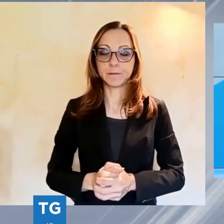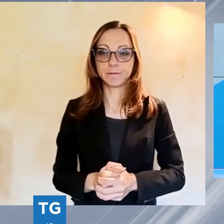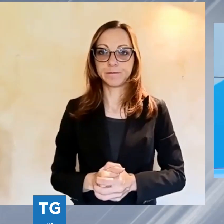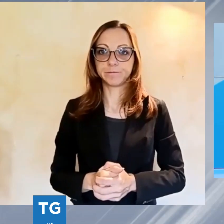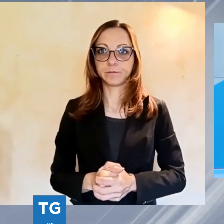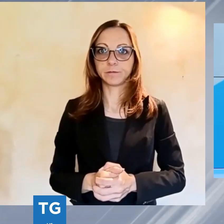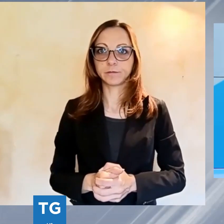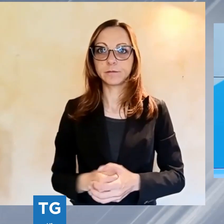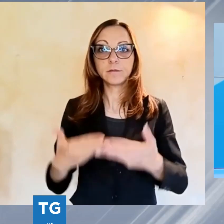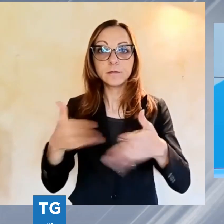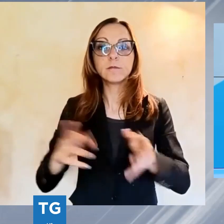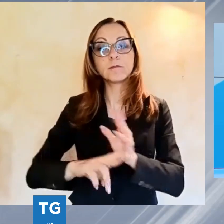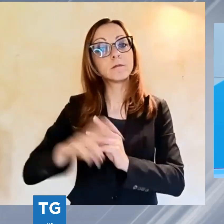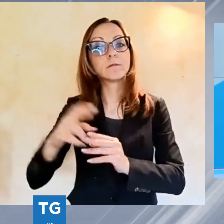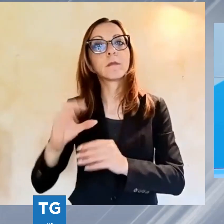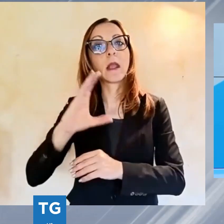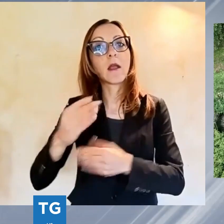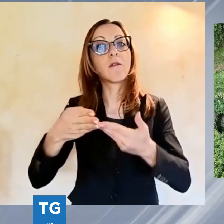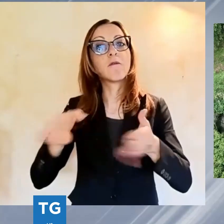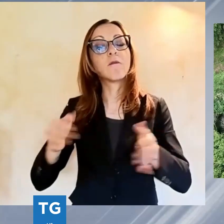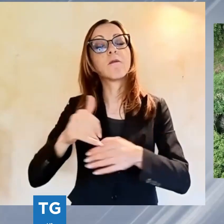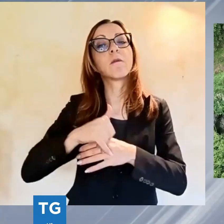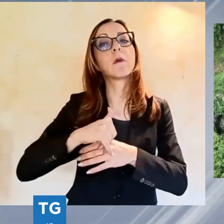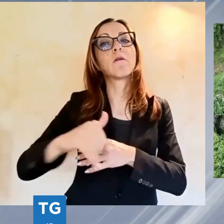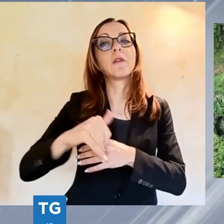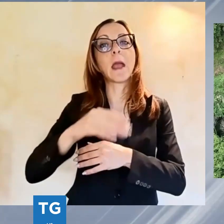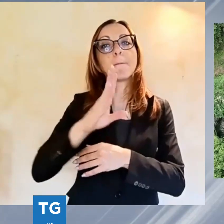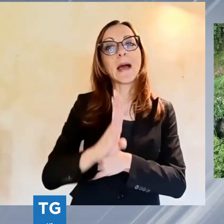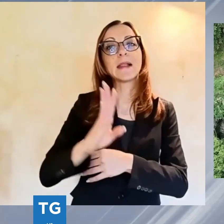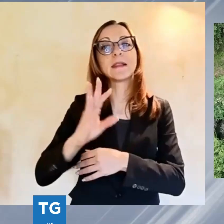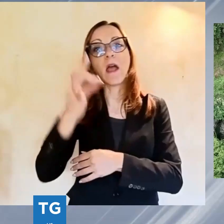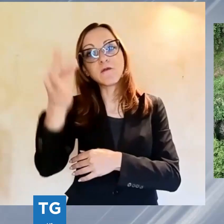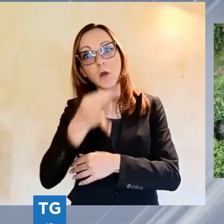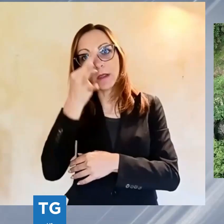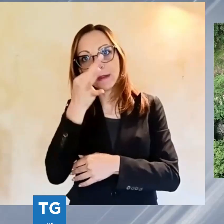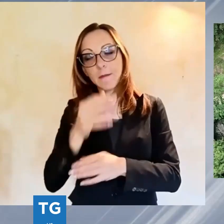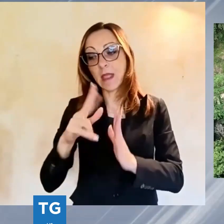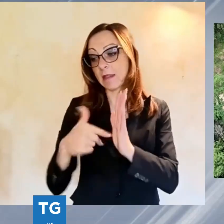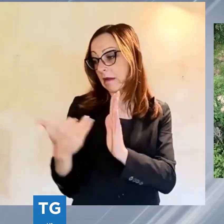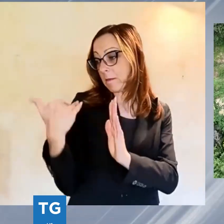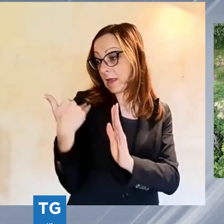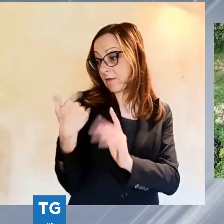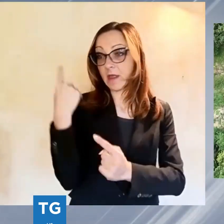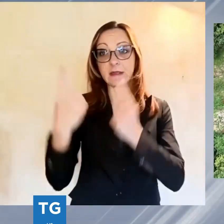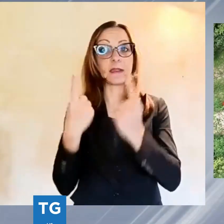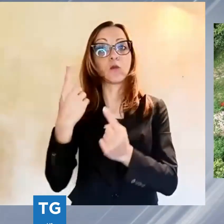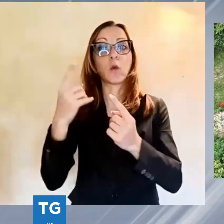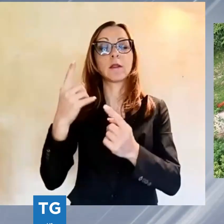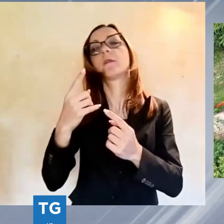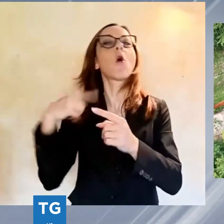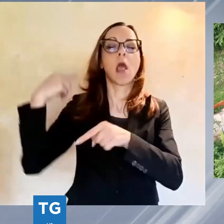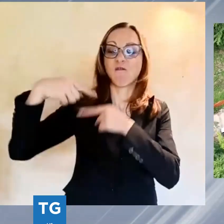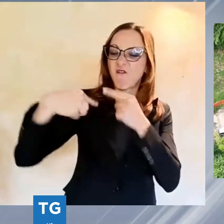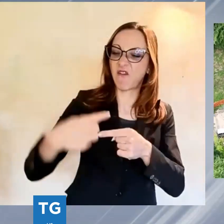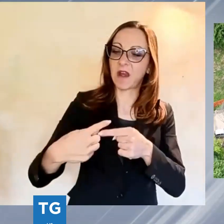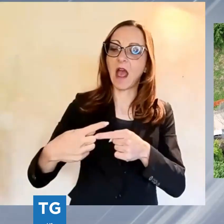Camaiore per via Balza Fiorita. Dopo soli tre mesi da quando il maltempo ha causato la frana che ha interrotto via Balza Fiorita